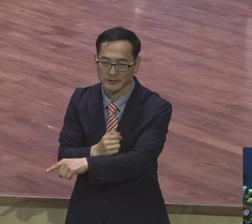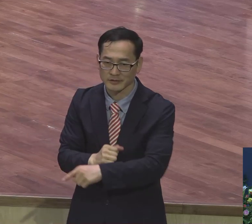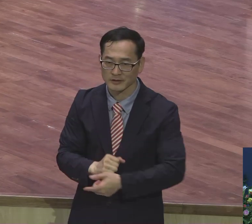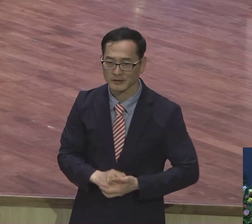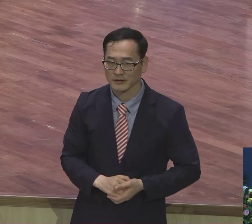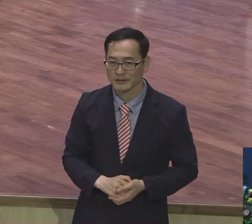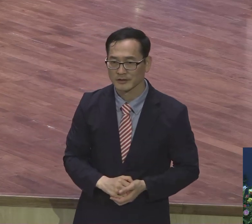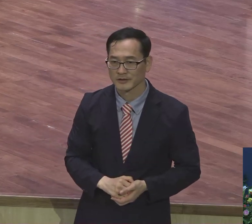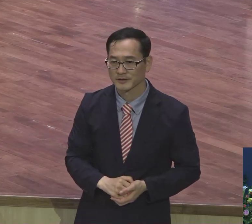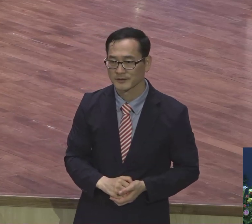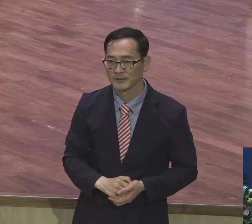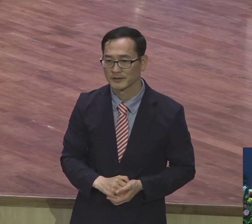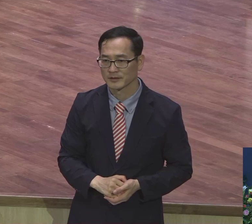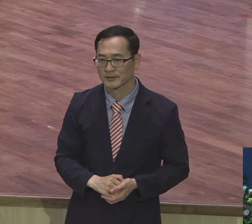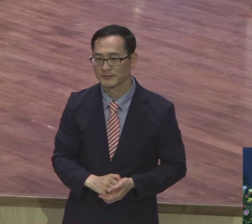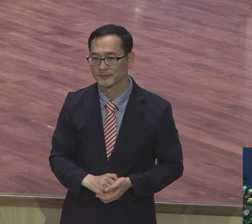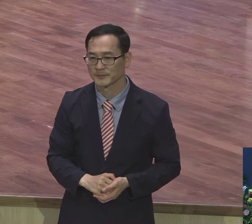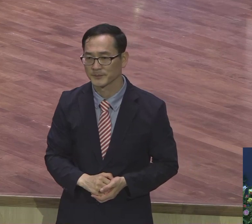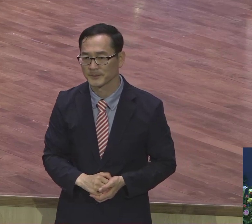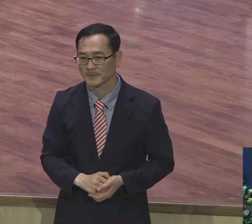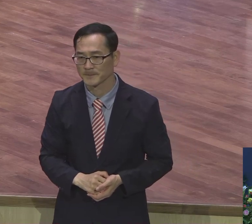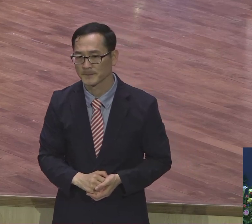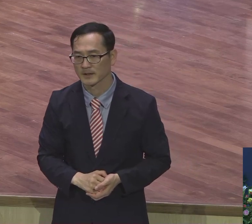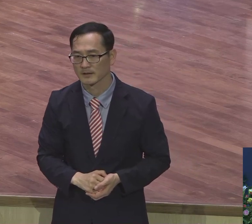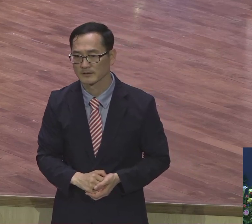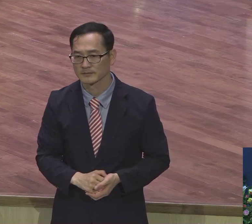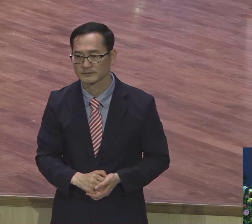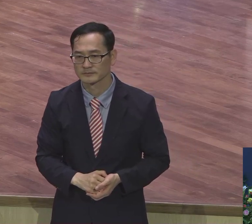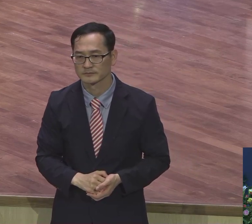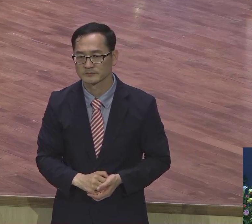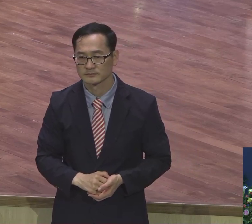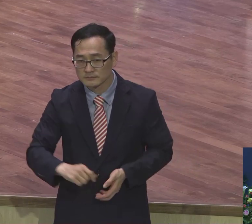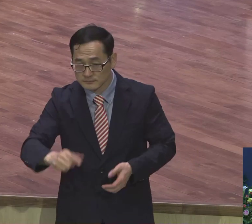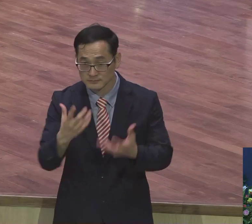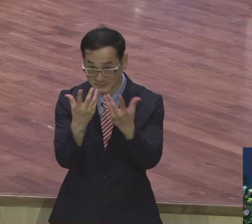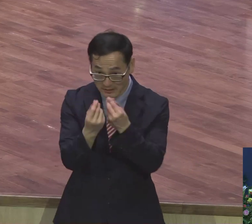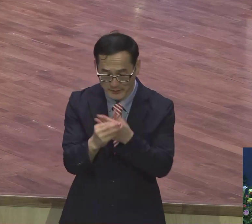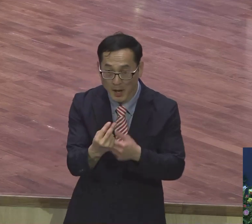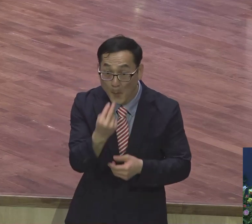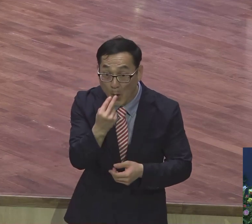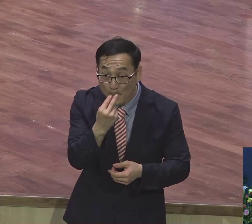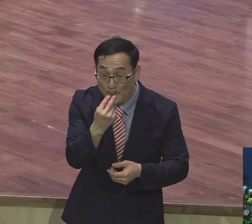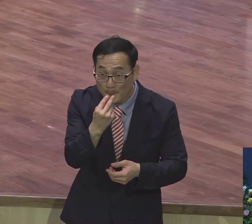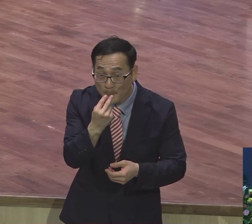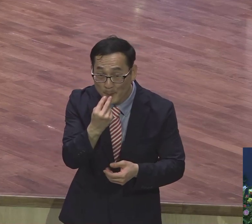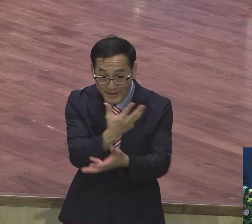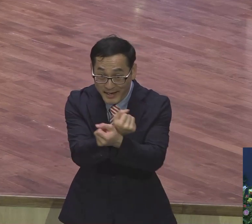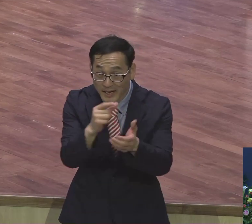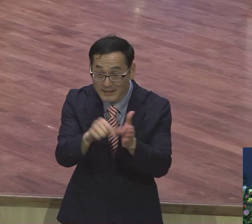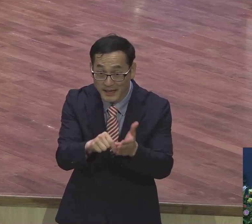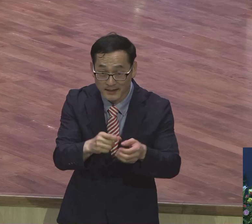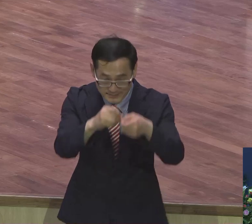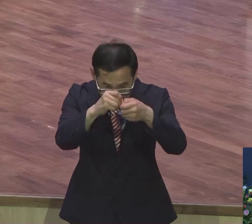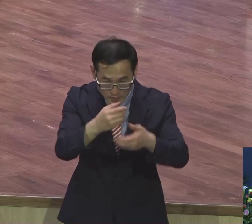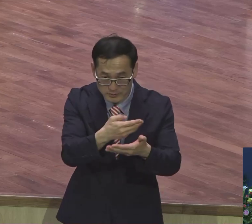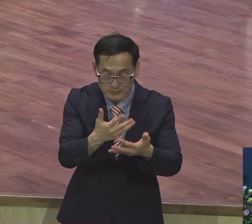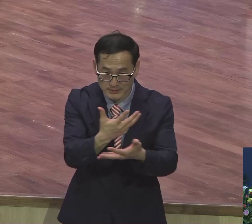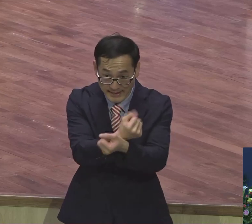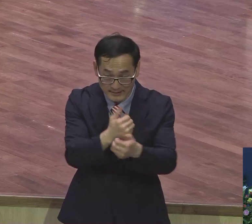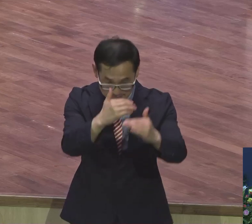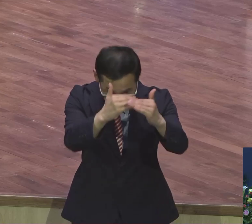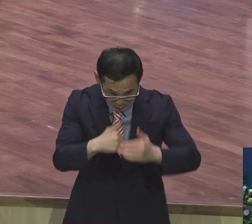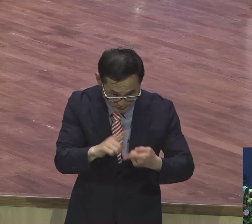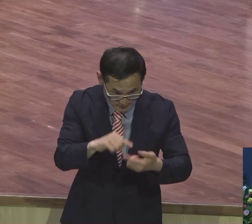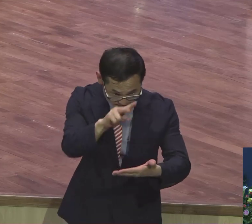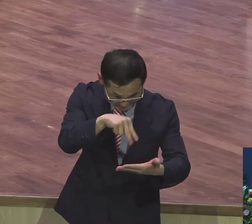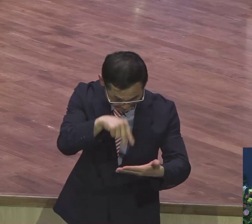보험설계사 말 몇 마디 듣고 약간 또 저도 읽어보지 않고 계약을 한 것 같은 거예요. 약간 내용을 정확히